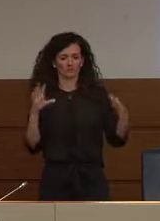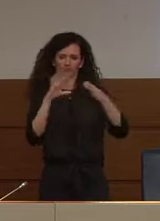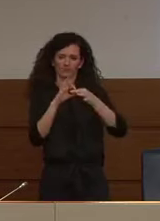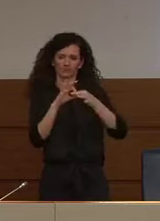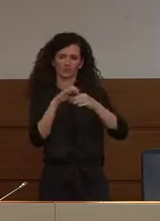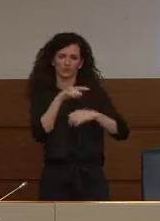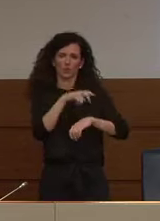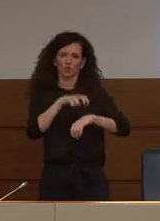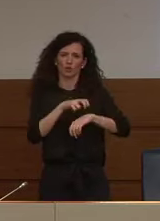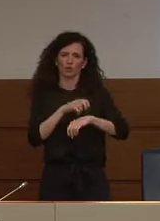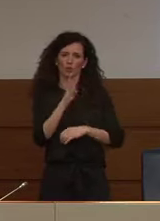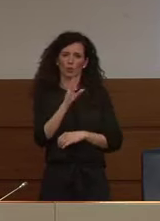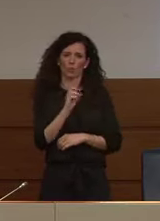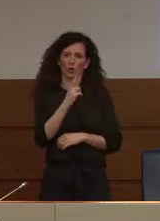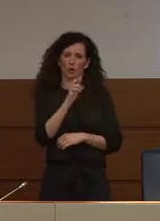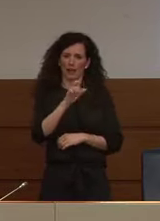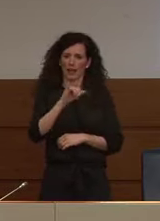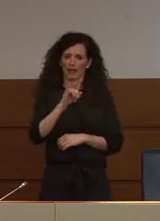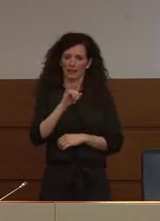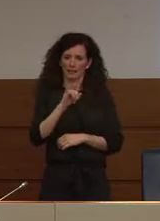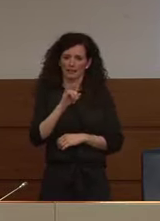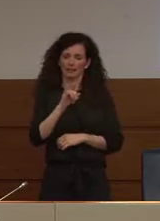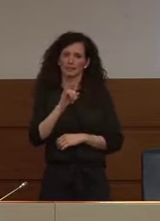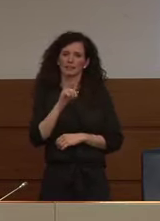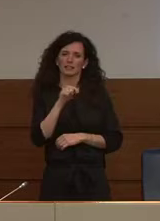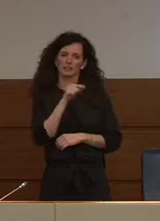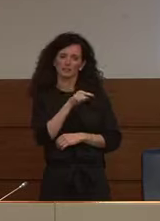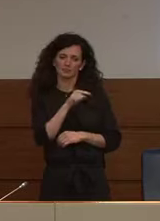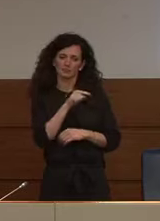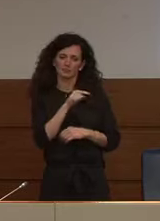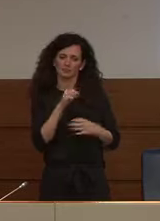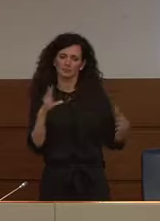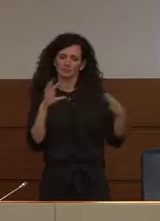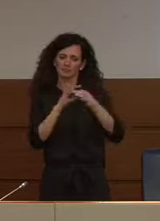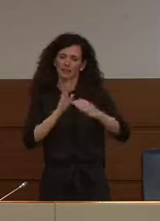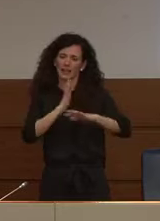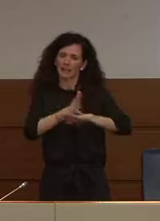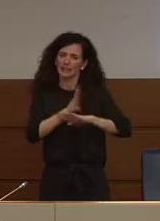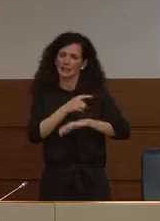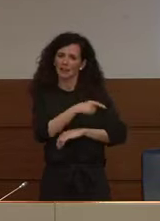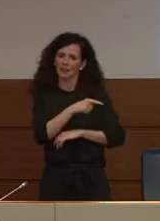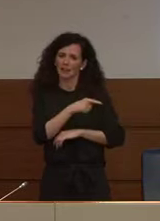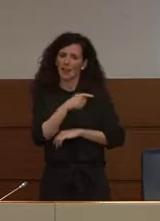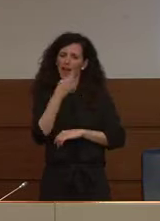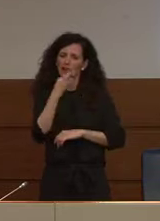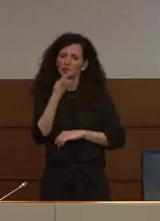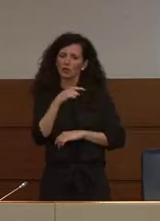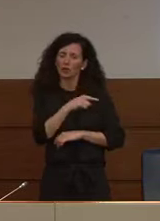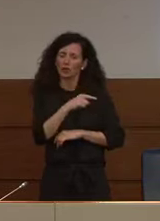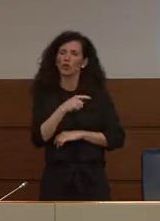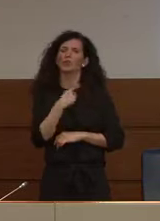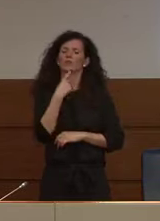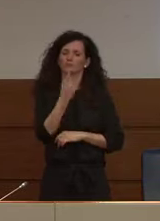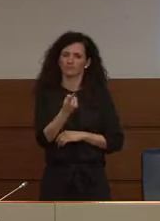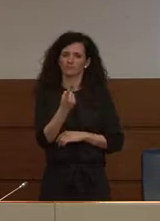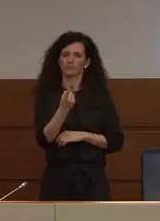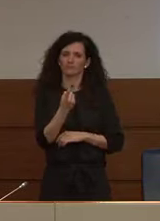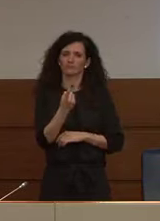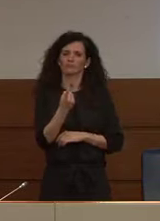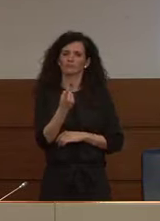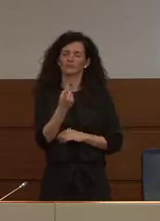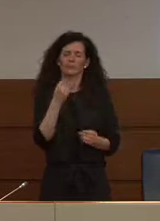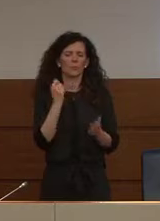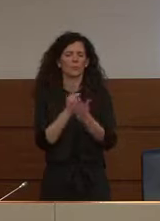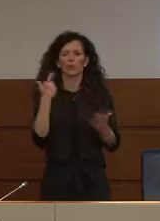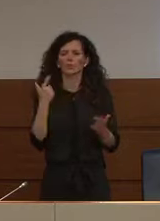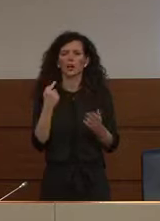toccato nella parte finale del suo intervento, perché ha menzionato due aspetti